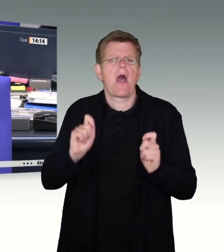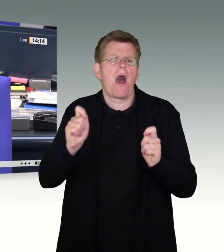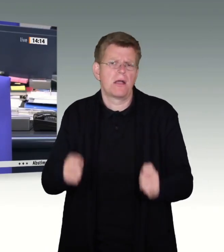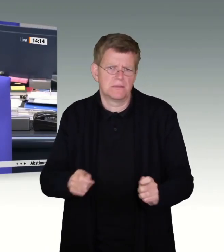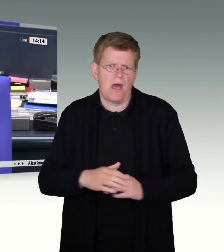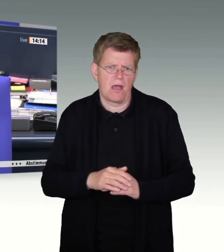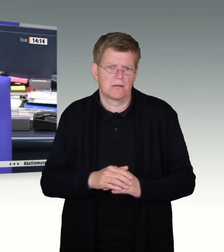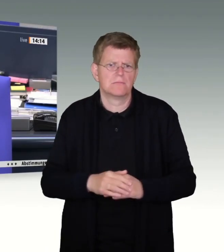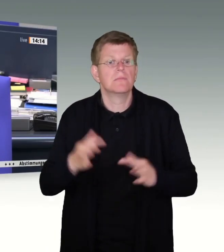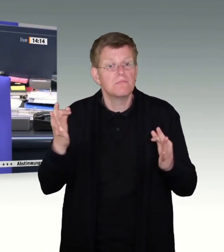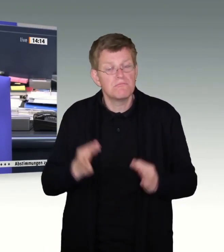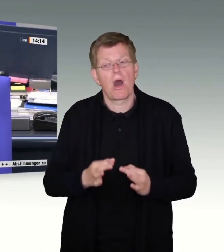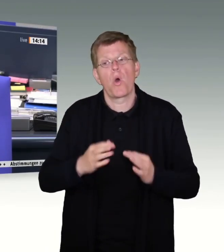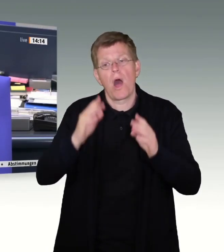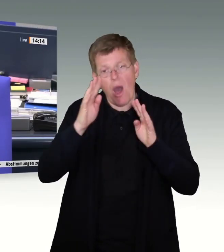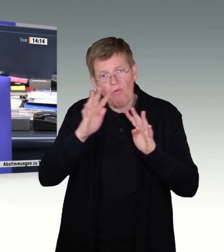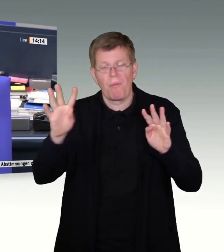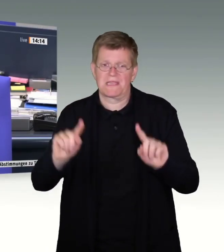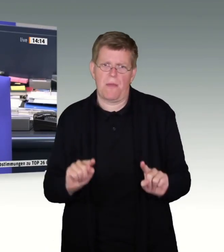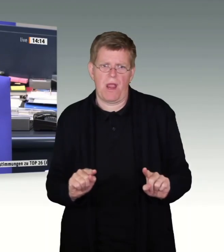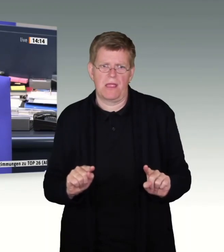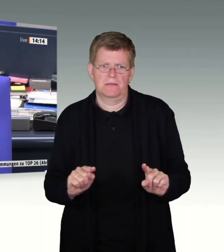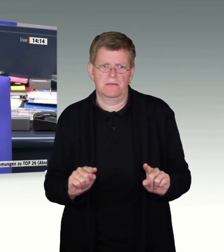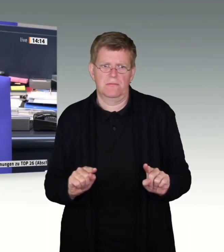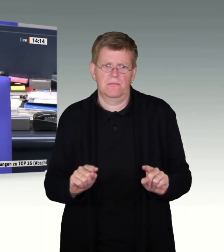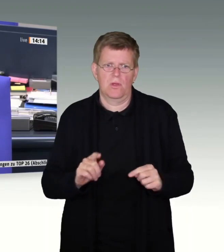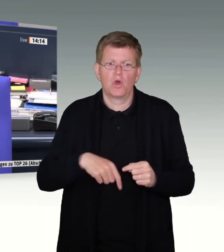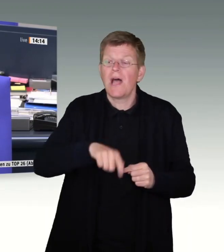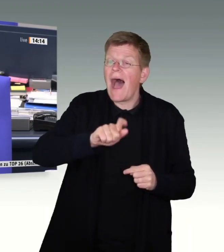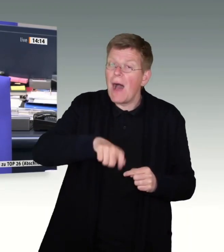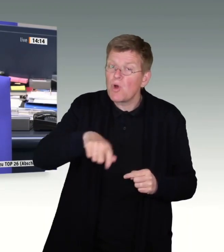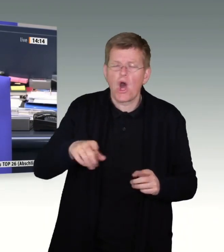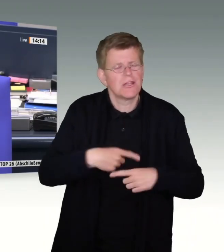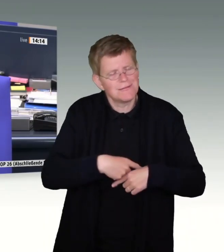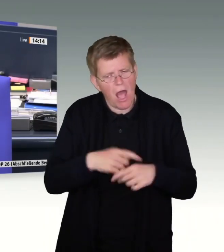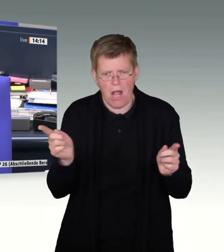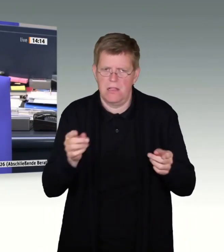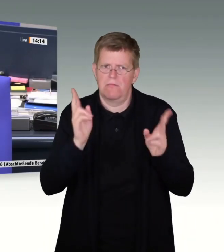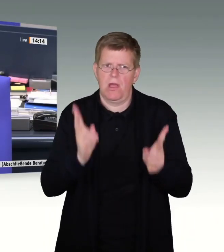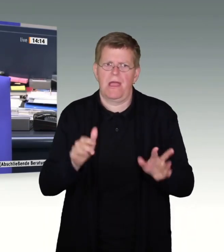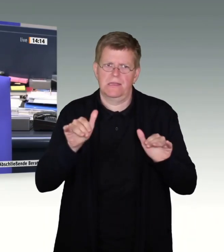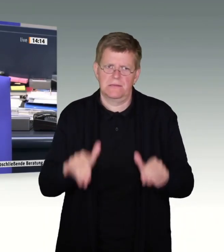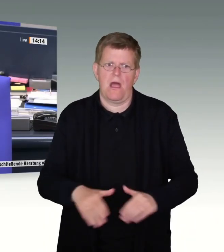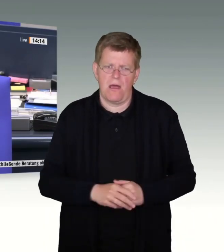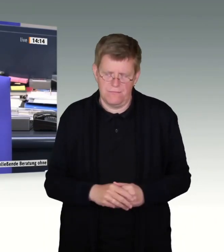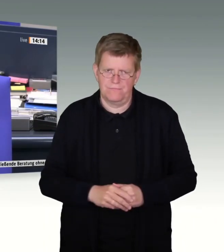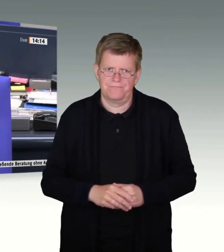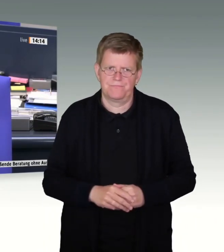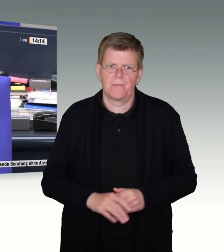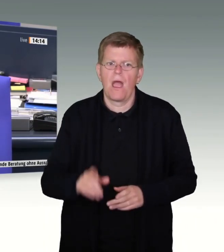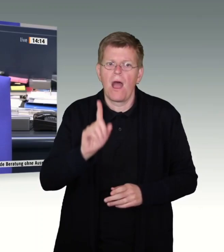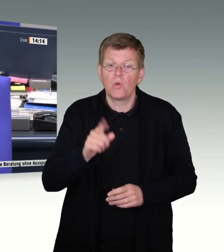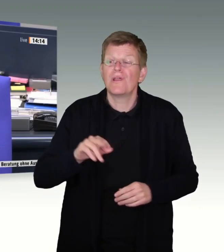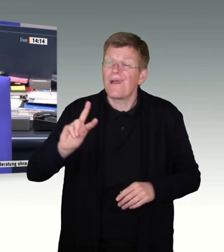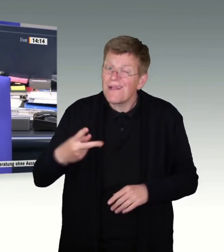notwendige Aufmerksamkeit bekommt. Das werde ich auch für jeden Abgeordneten und jede Abgeordnete tun. Ich bitte aber